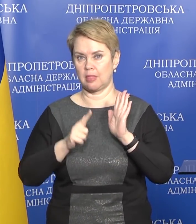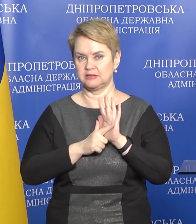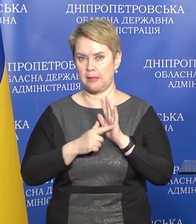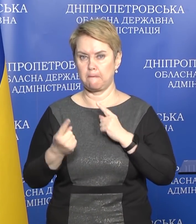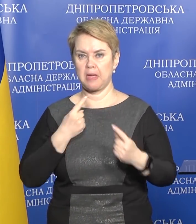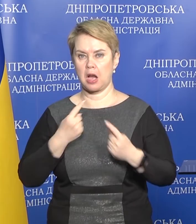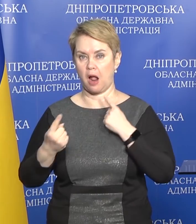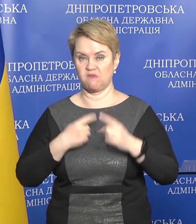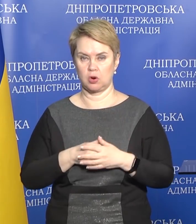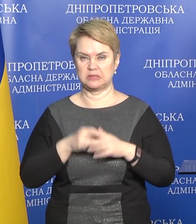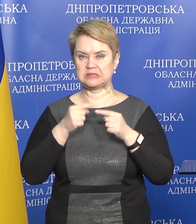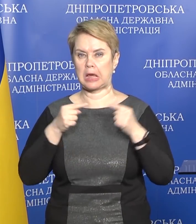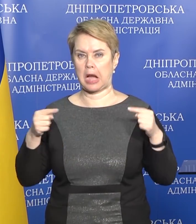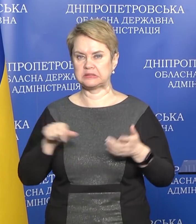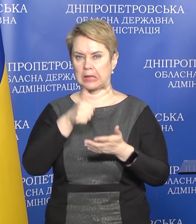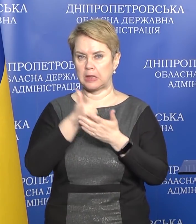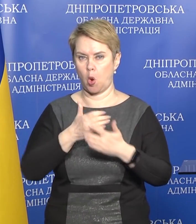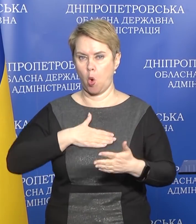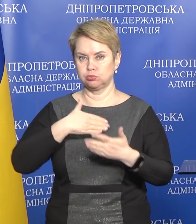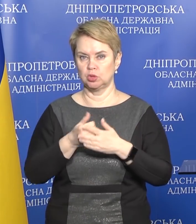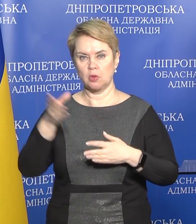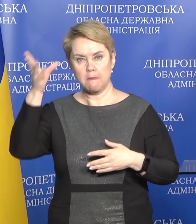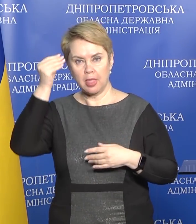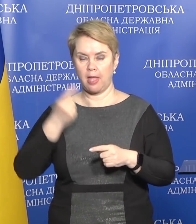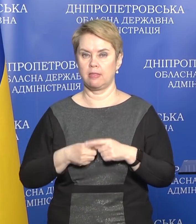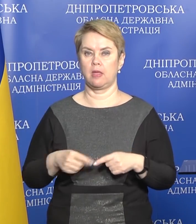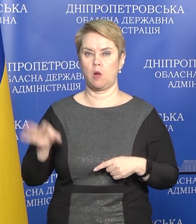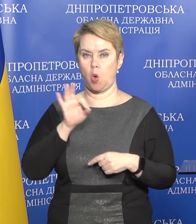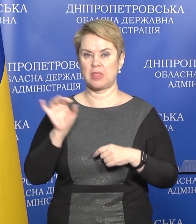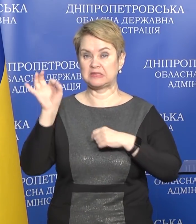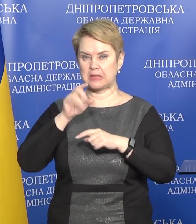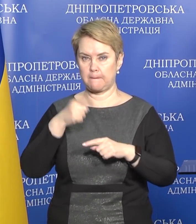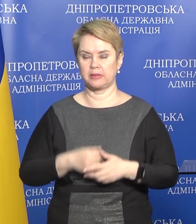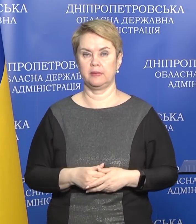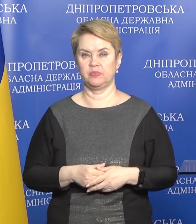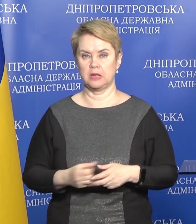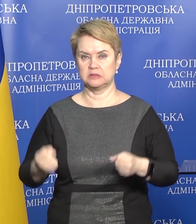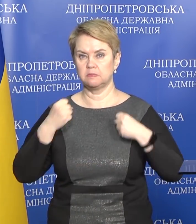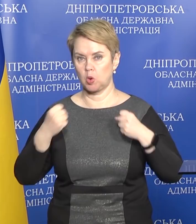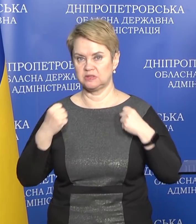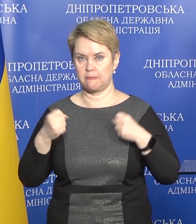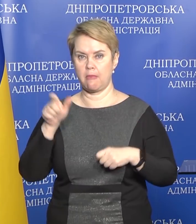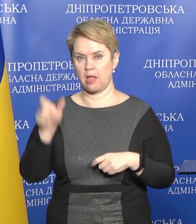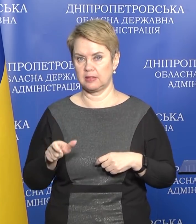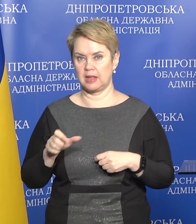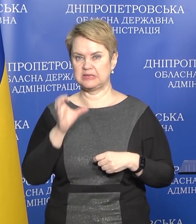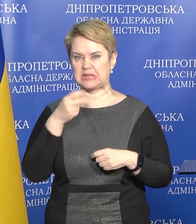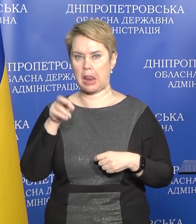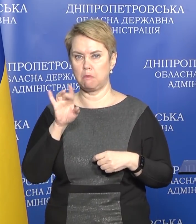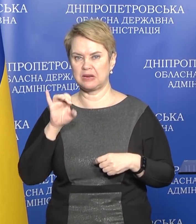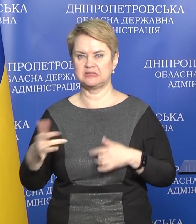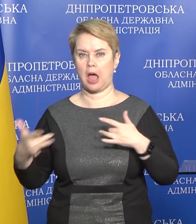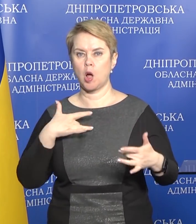переговоры с разными лидерами общественного мнения на Западе, спортсменами, селебрити,